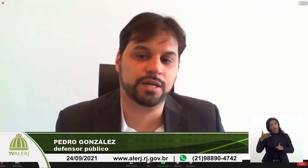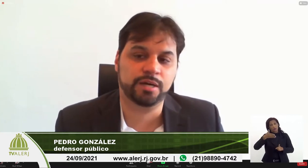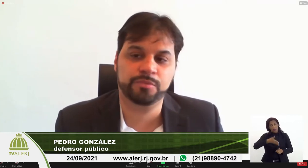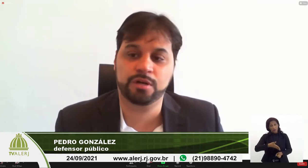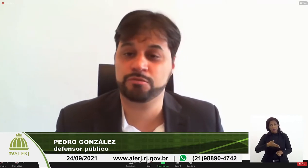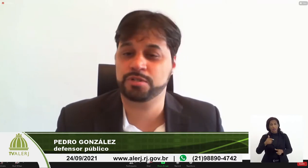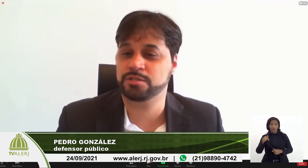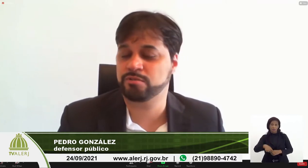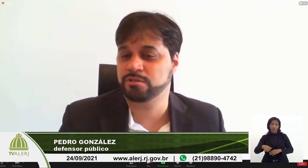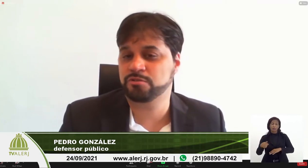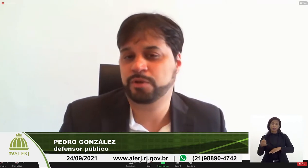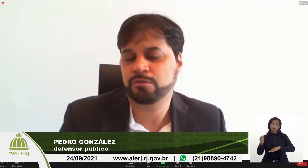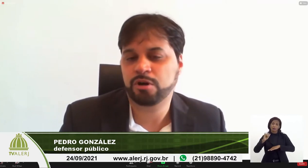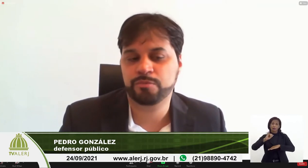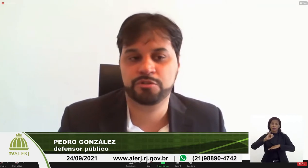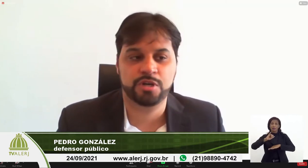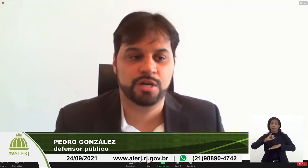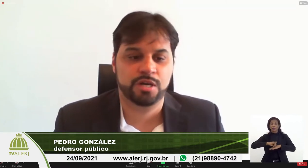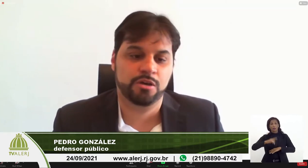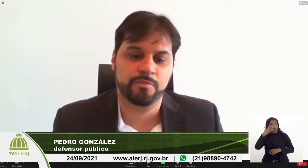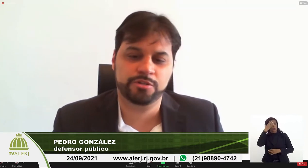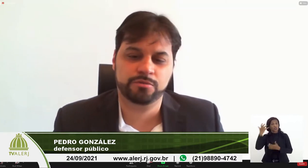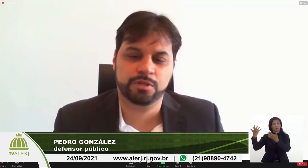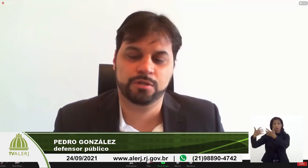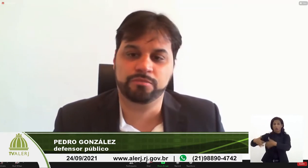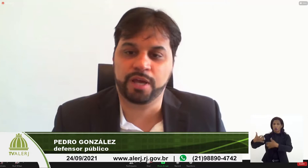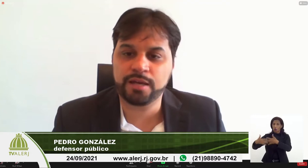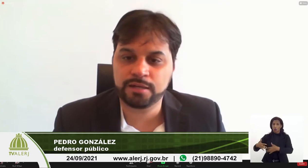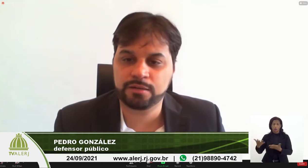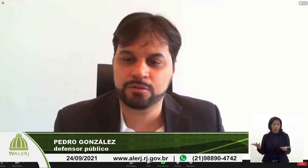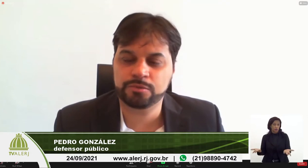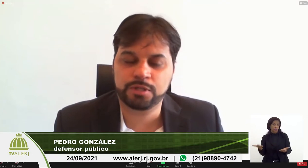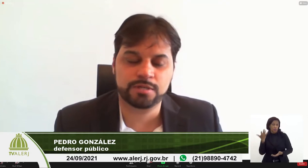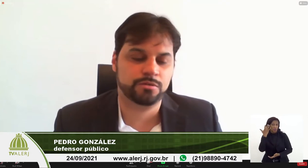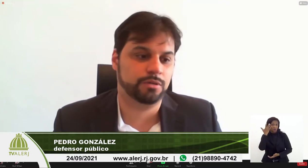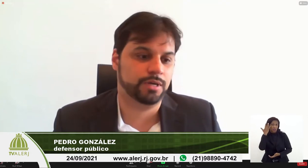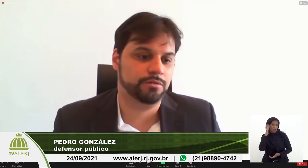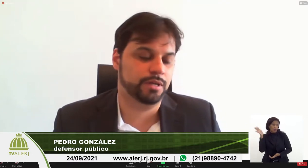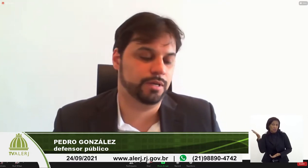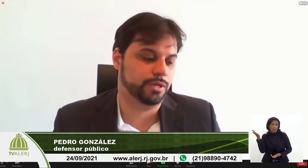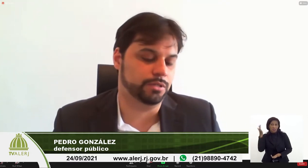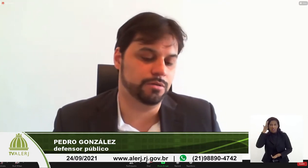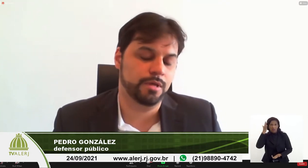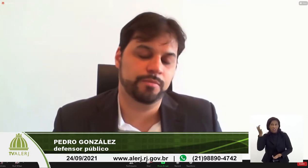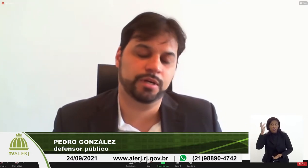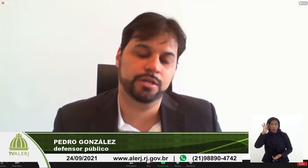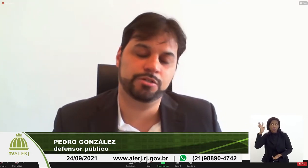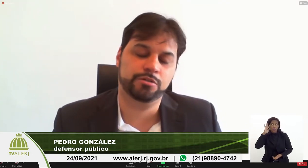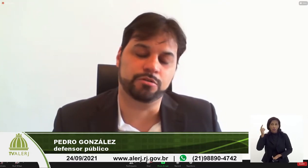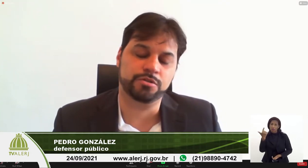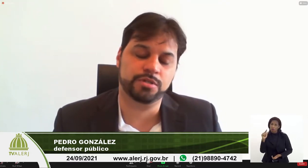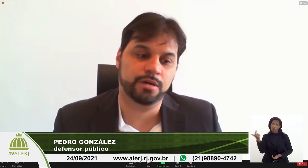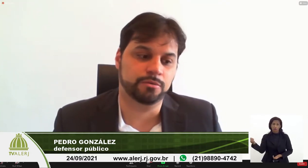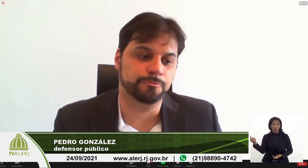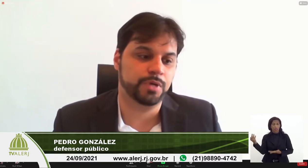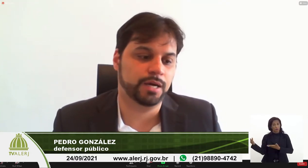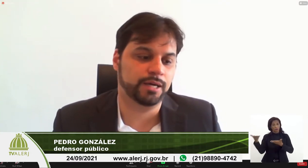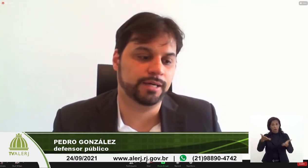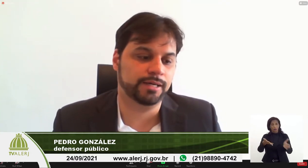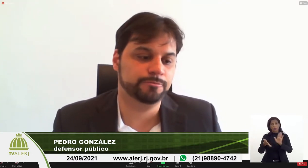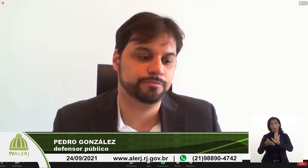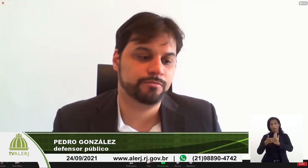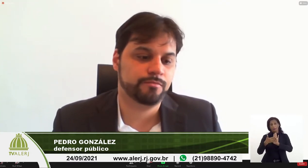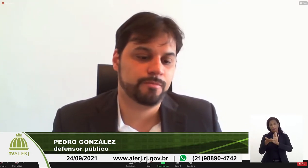menos aqui na capital. Não sei a situação de Petrópolis, eu imagino que não tenha, como está se colocando ali para aqueles que trouxeram